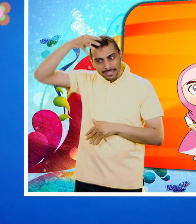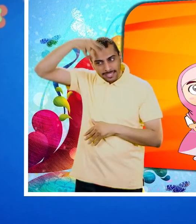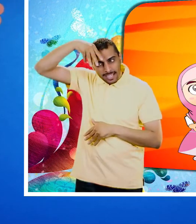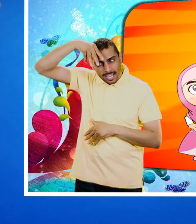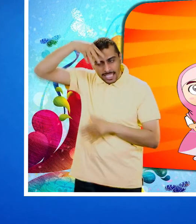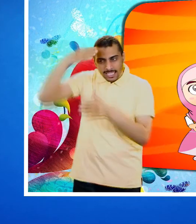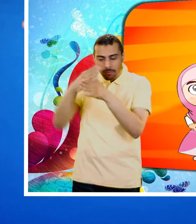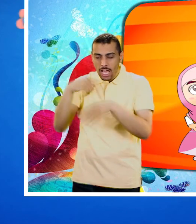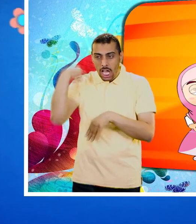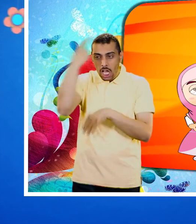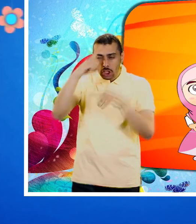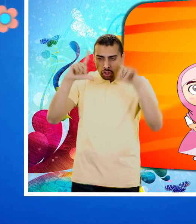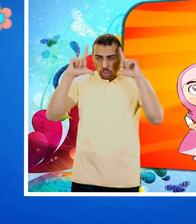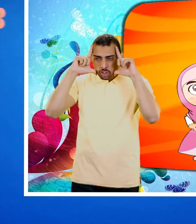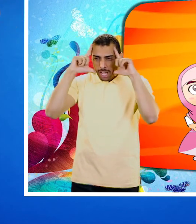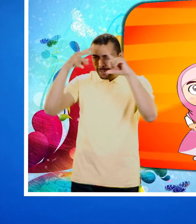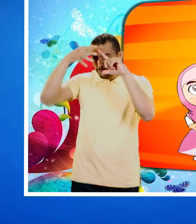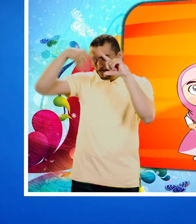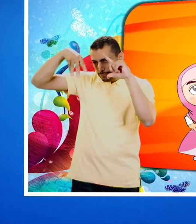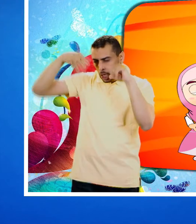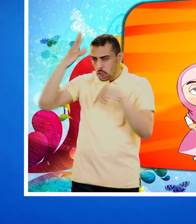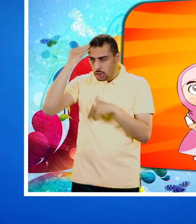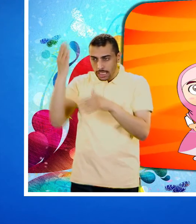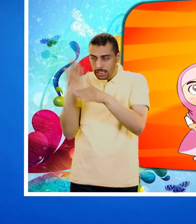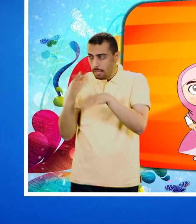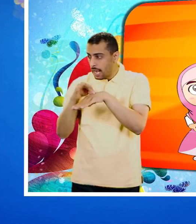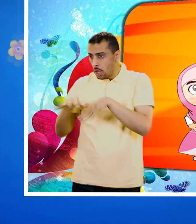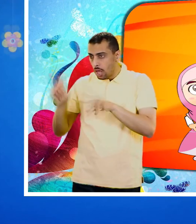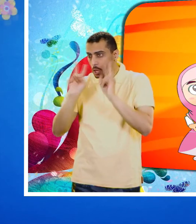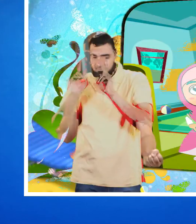الحجاب ليرى الجميع جمال شعرك